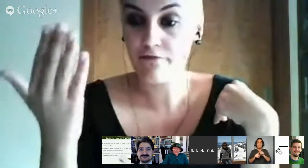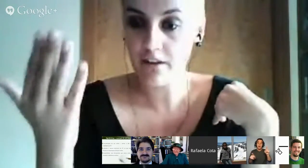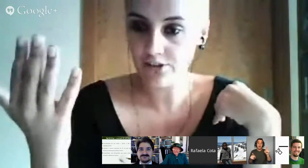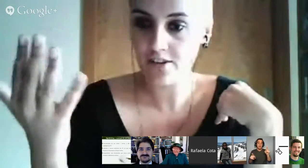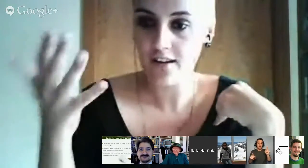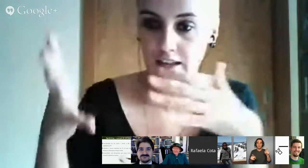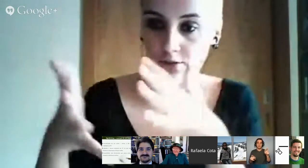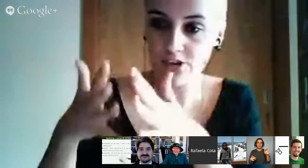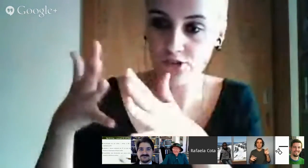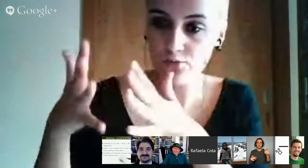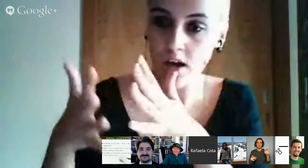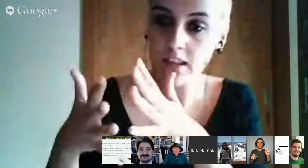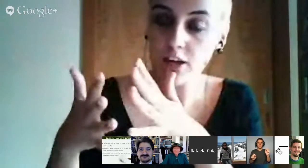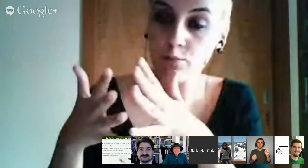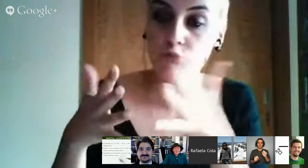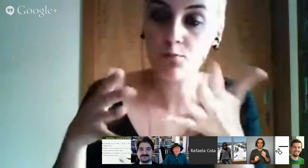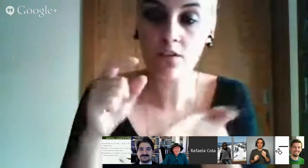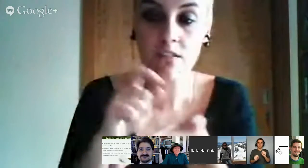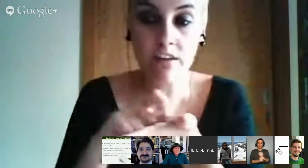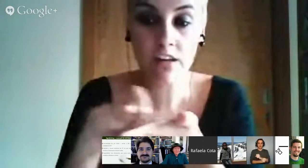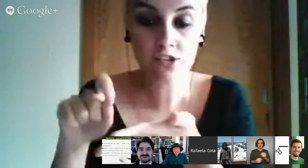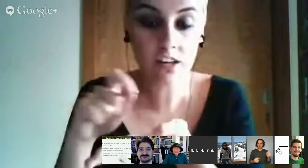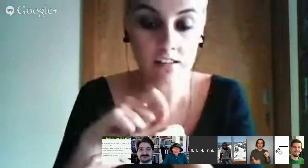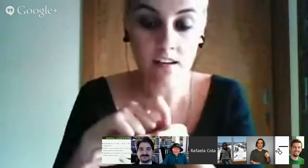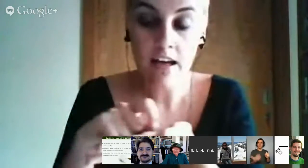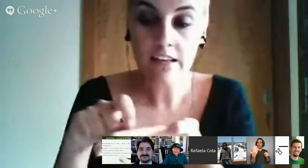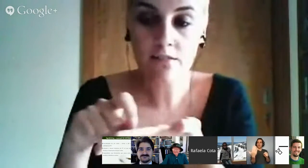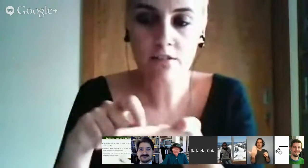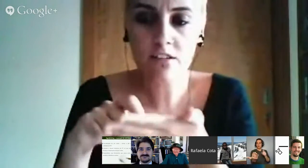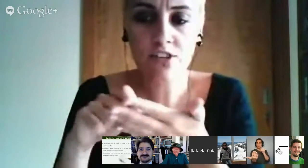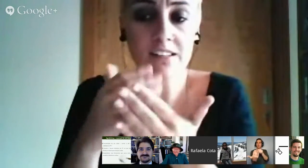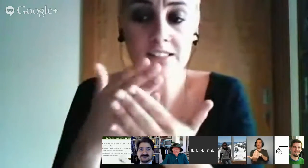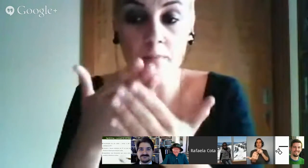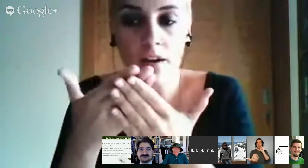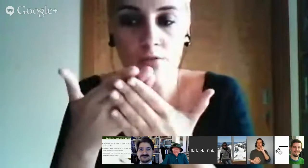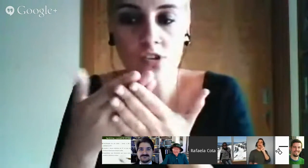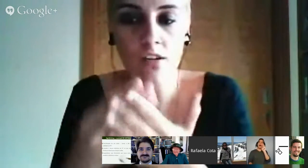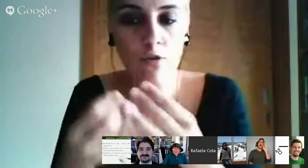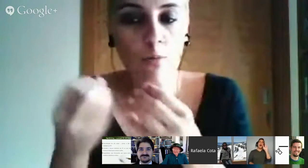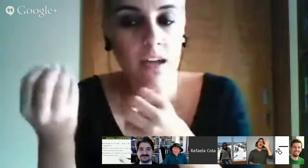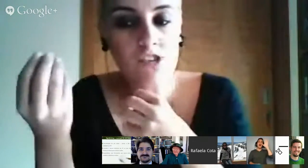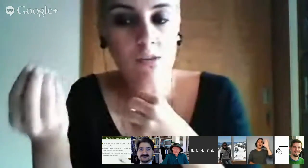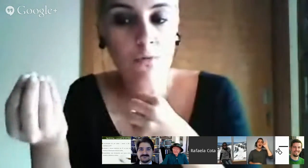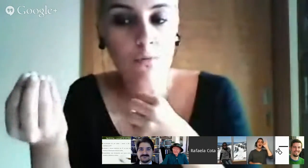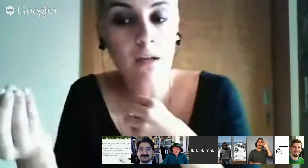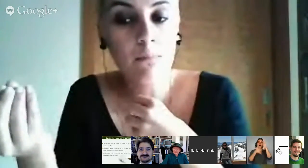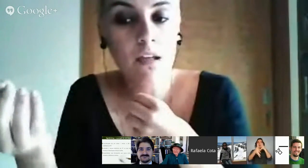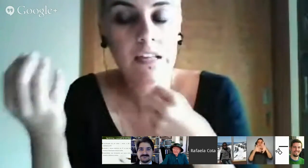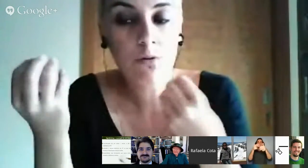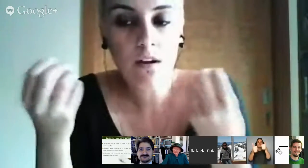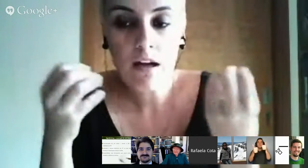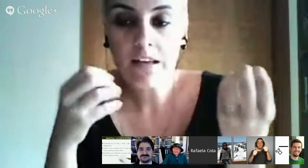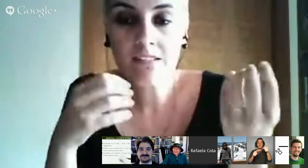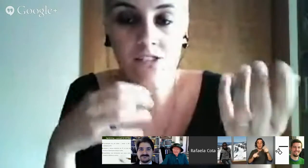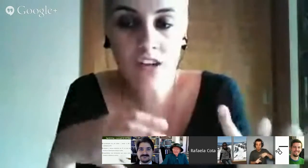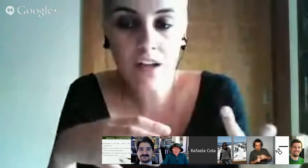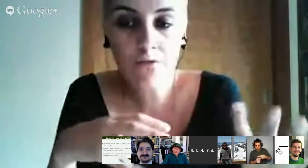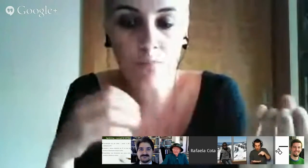veja a língua gestual e que depois possa ver a escrita. Isso não existe. Que ela se depare com a escrita. como é que a minha língua se escreve no